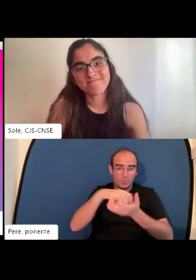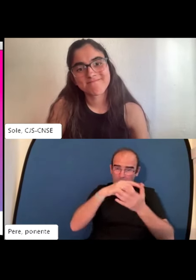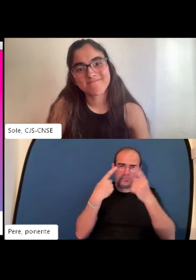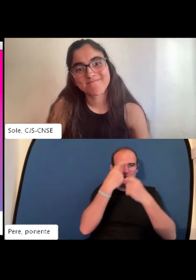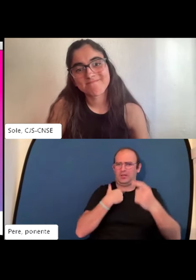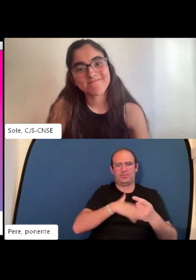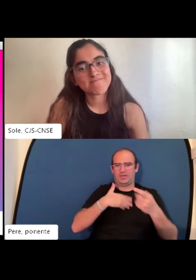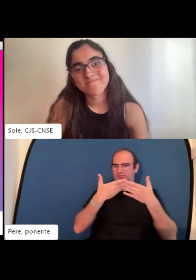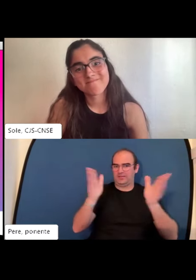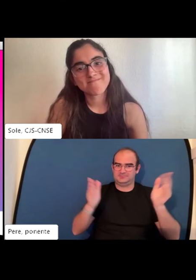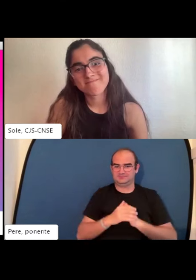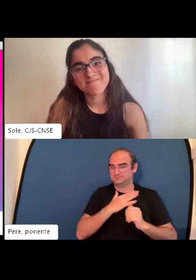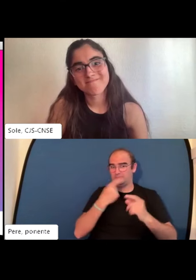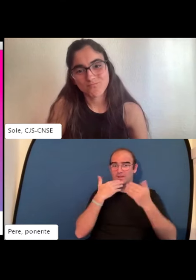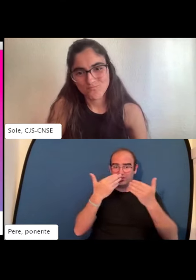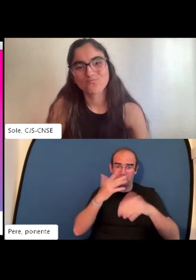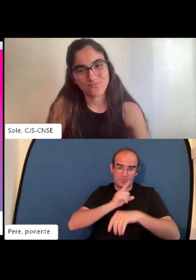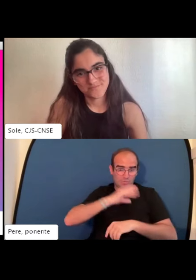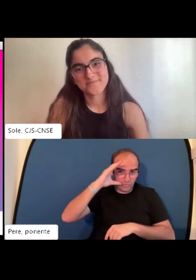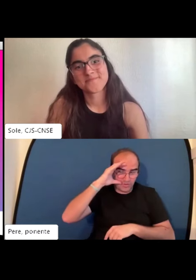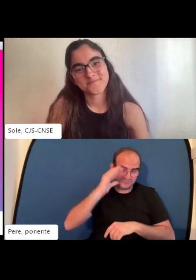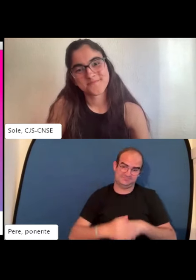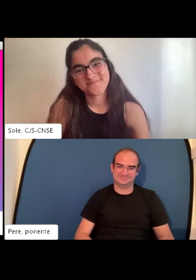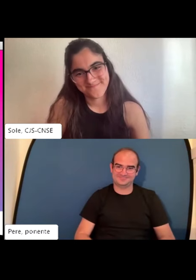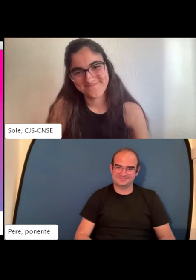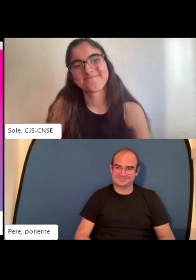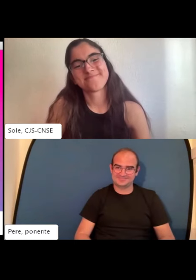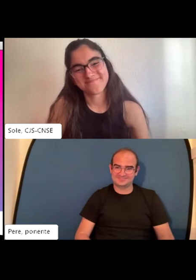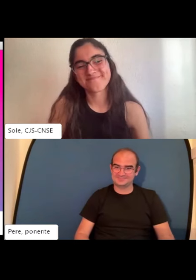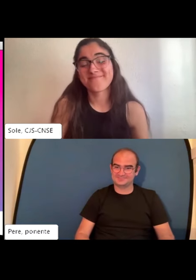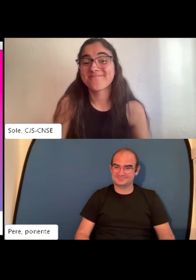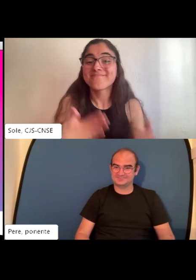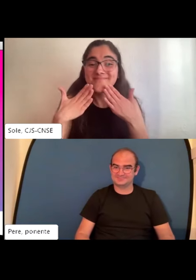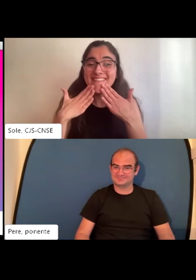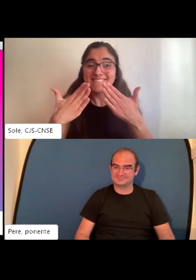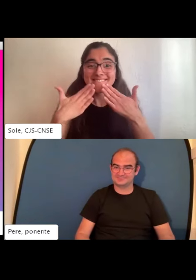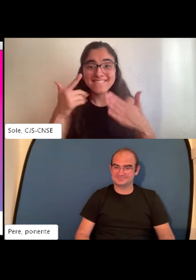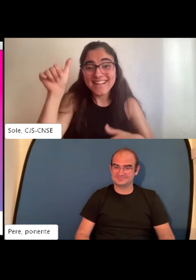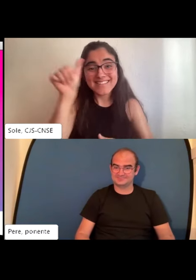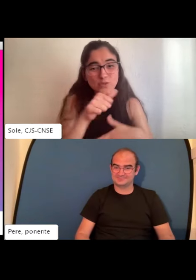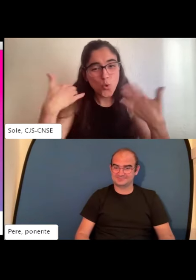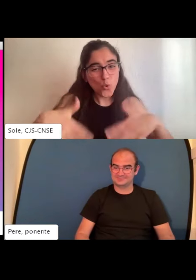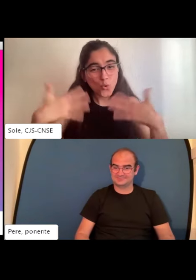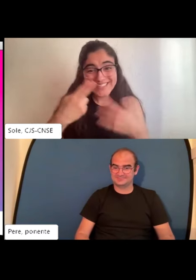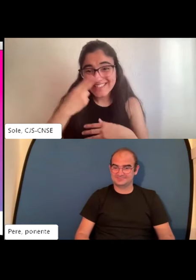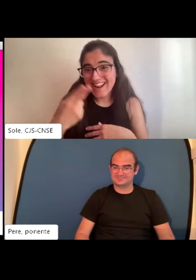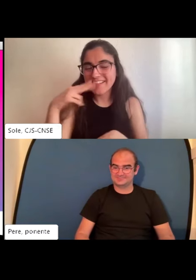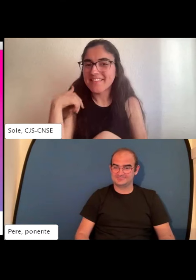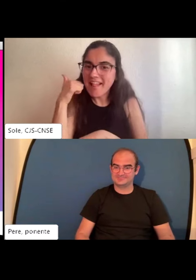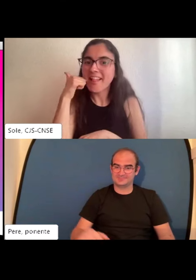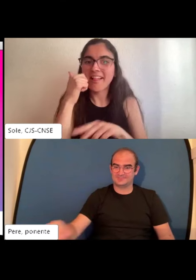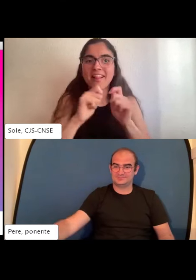que os haya resultado interesante y estoy abierto a cualquier consulta gracias por escucharme y aquí me quedo para